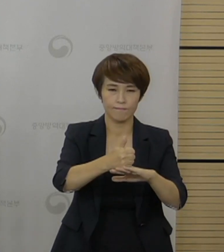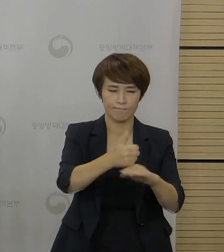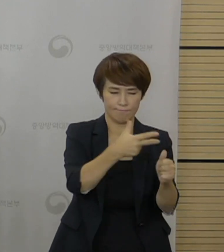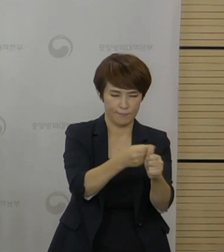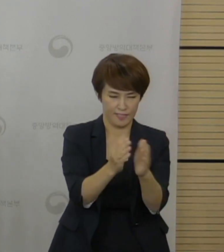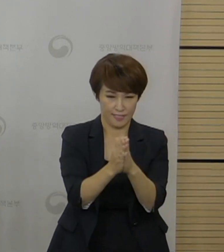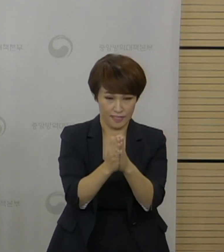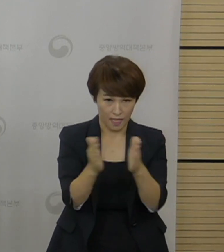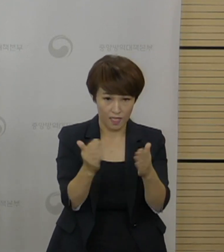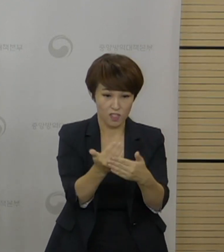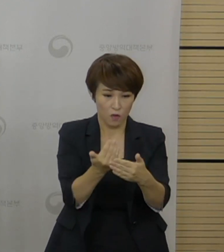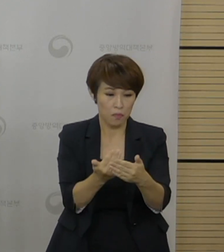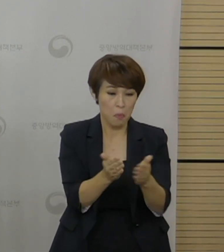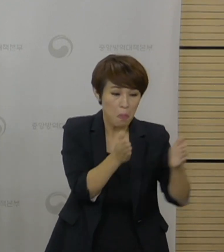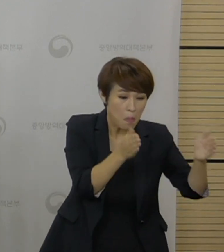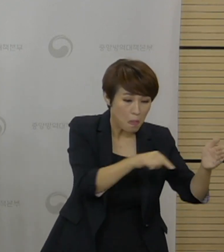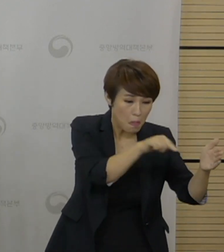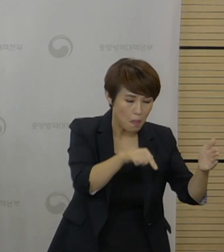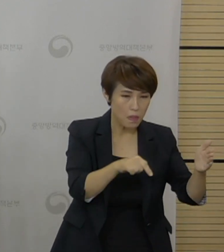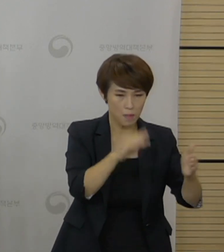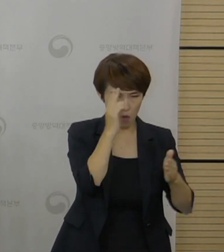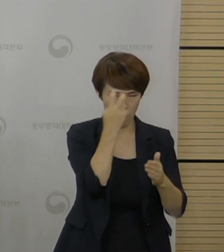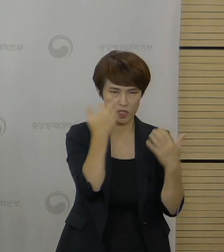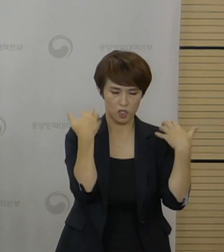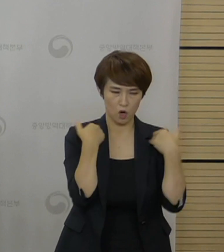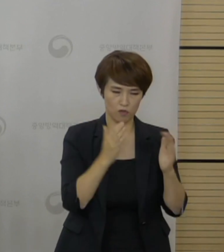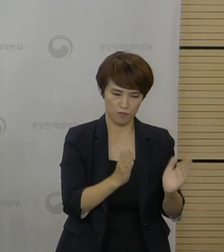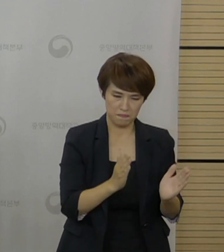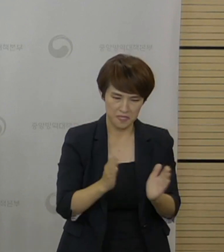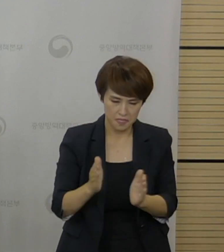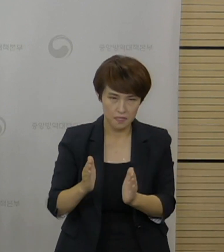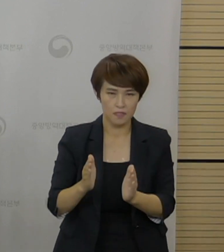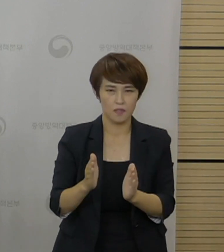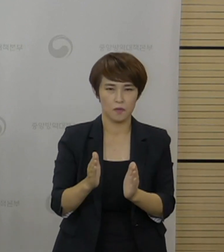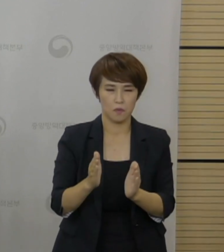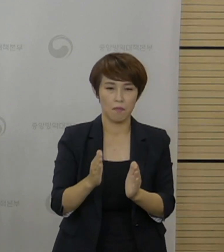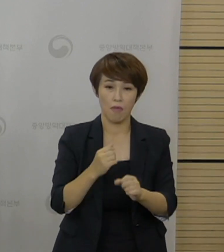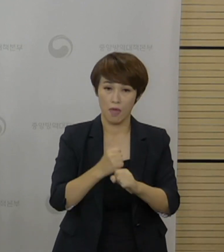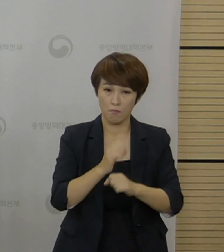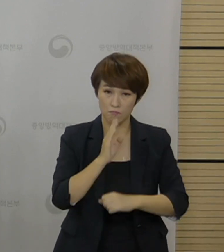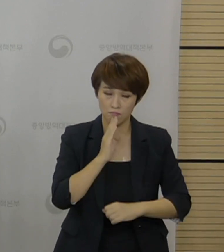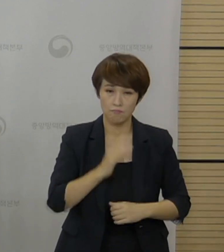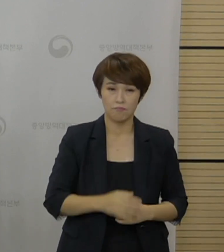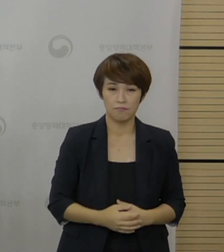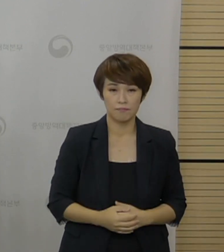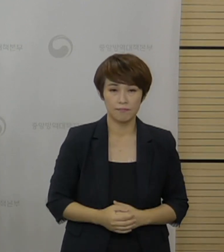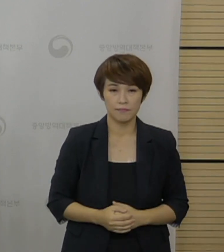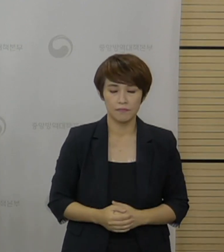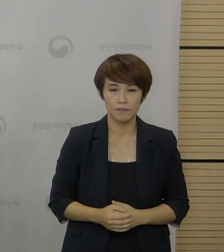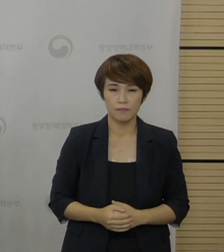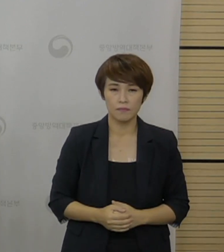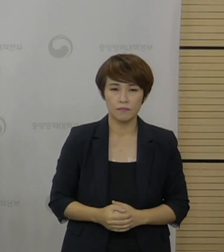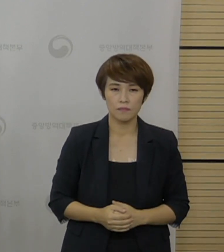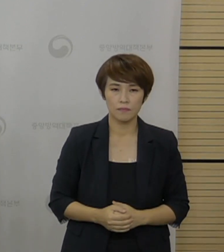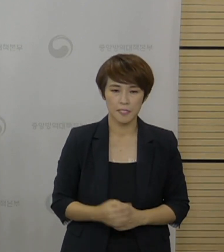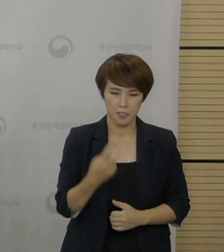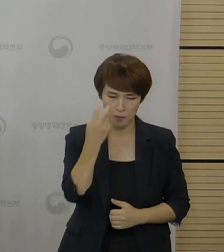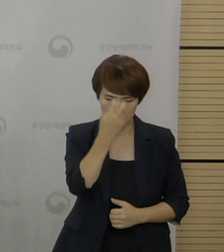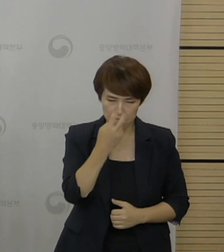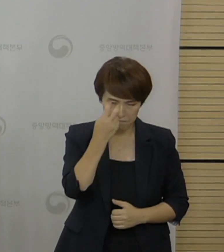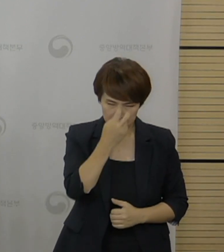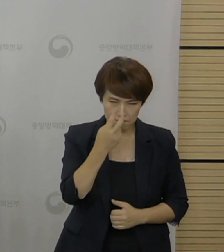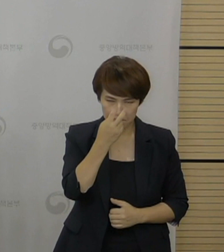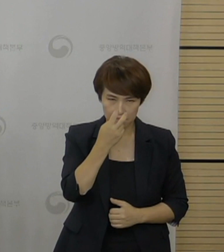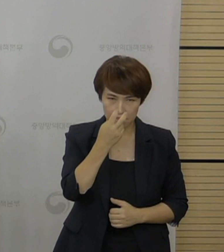이 공백 기간 동안 질병청이 여러 가지 준비를 하고 또 재정비할 것으로 보이는데 이 부분을 점검하고 또